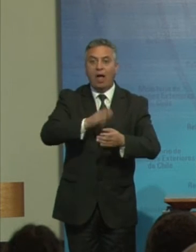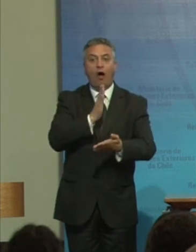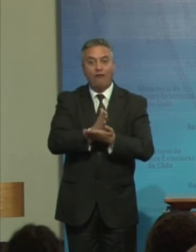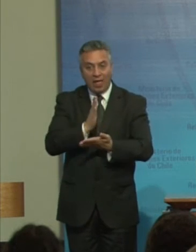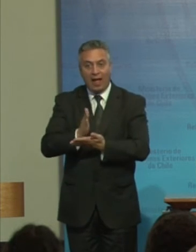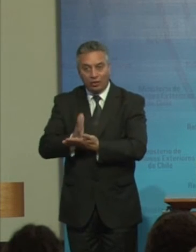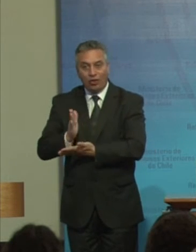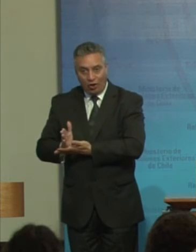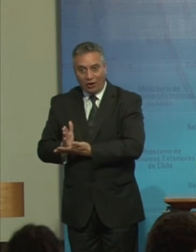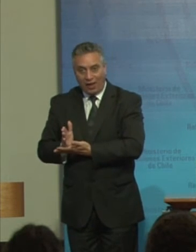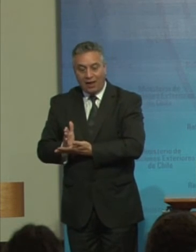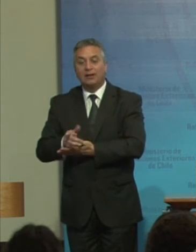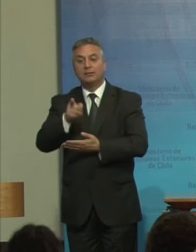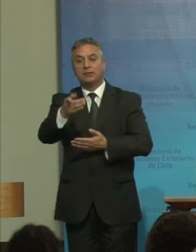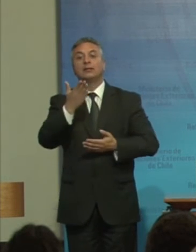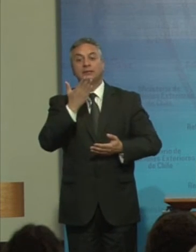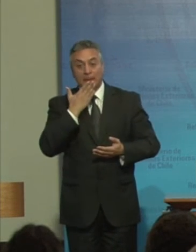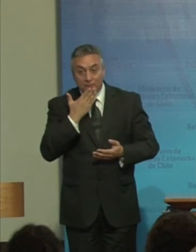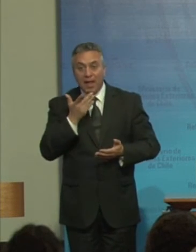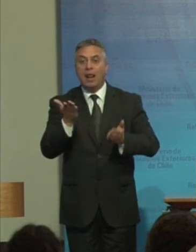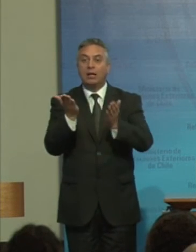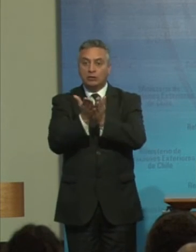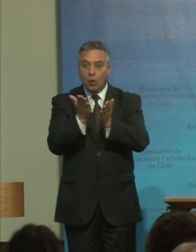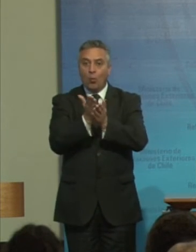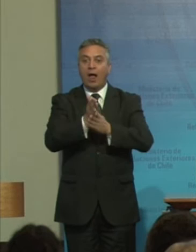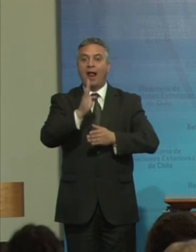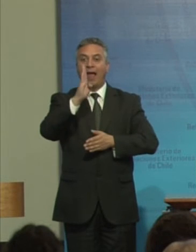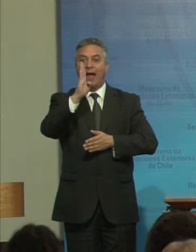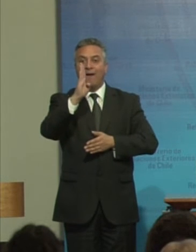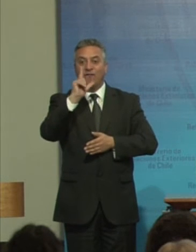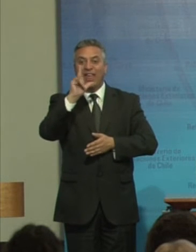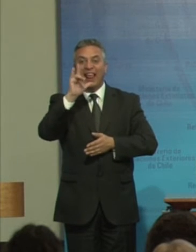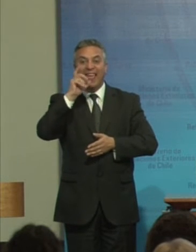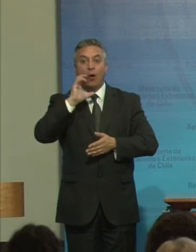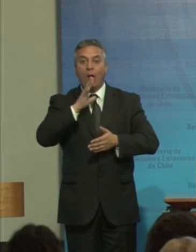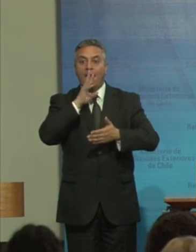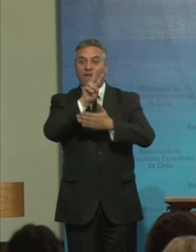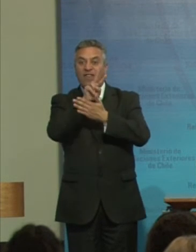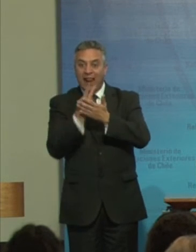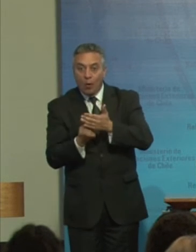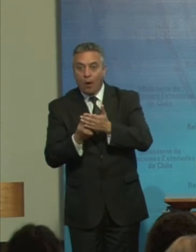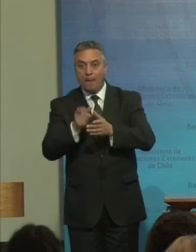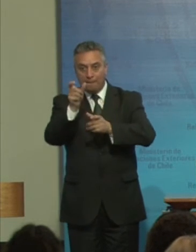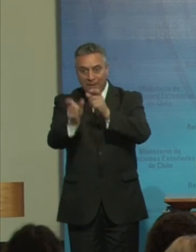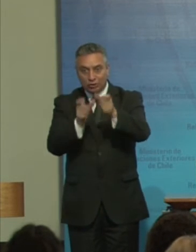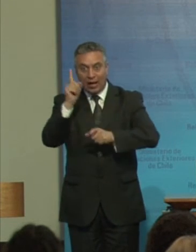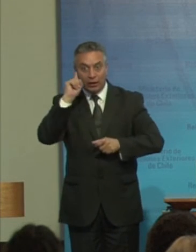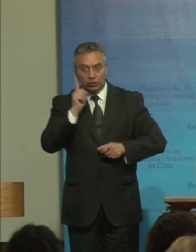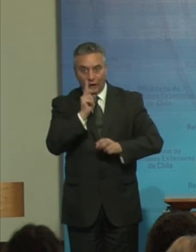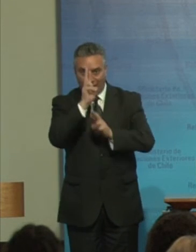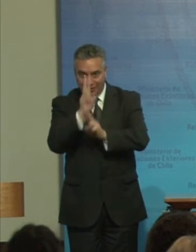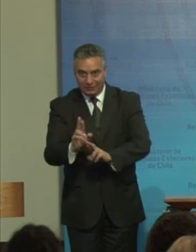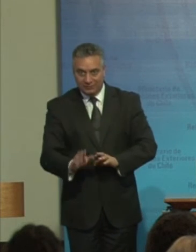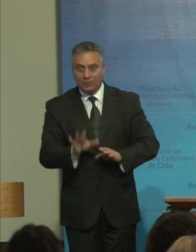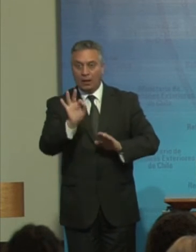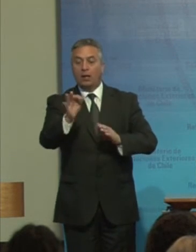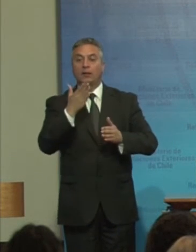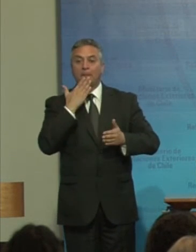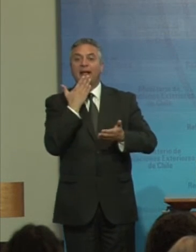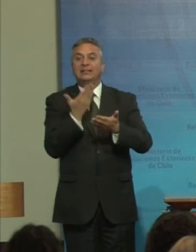También Las escuelas Bilingües Para las personas Sordas Se debe adoptar La ley De salud Mental